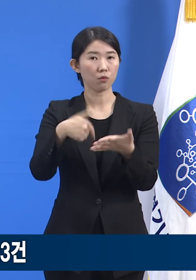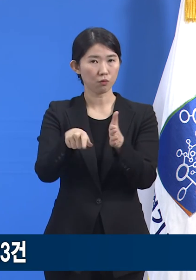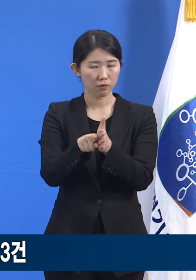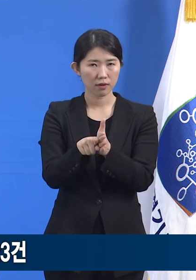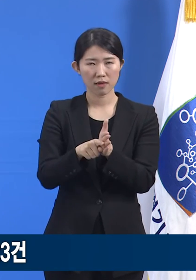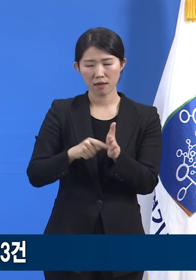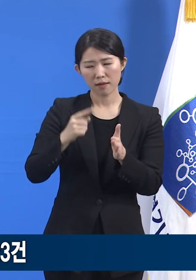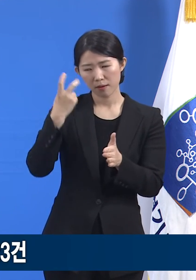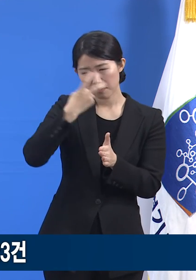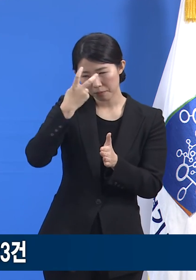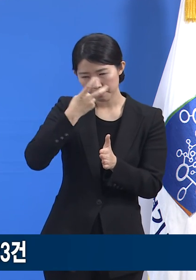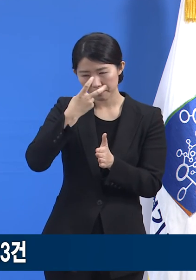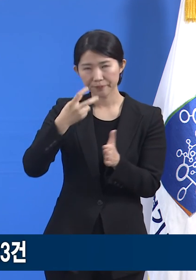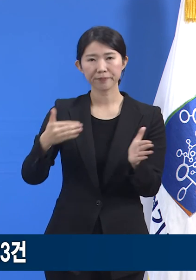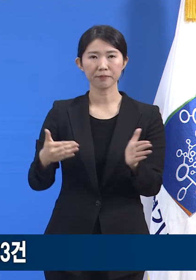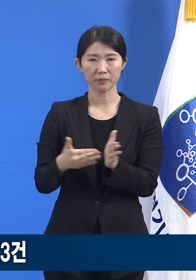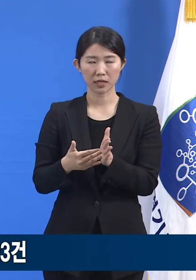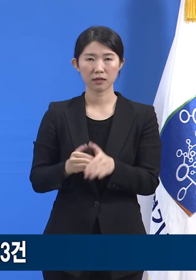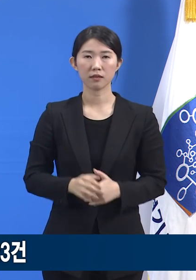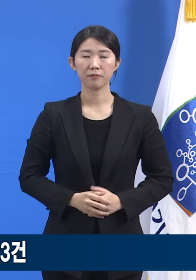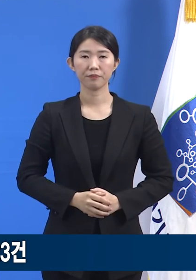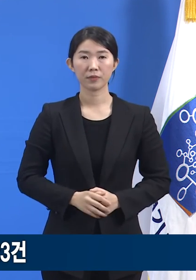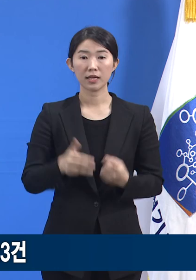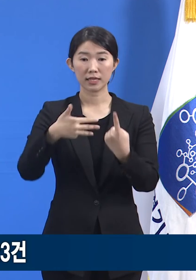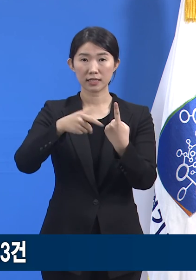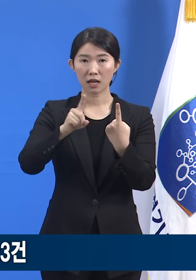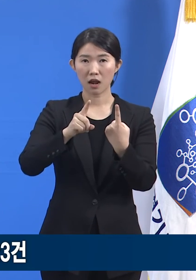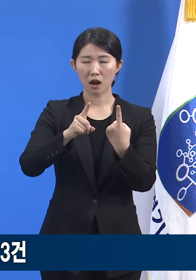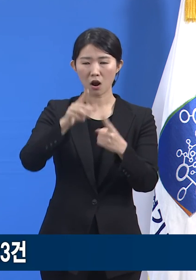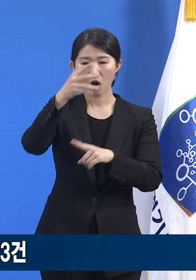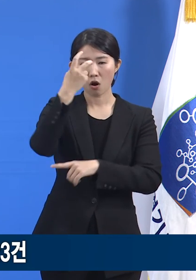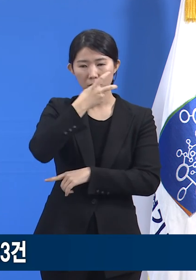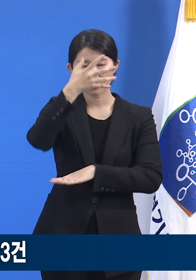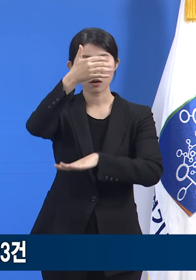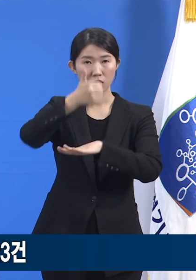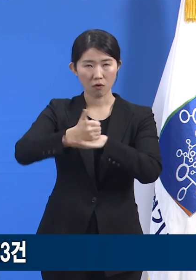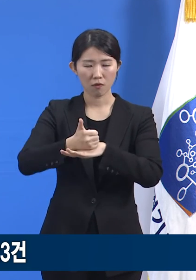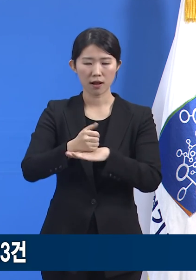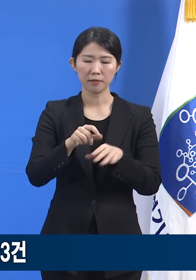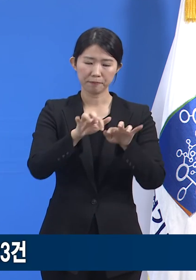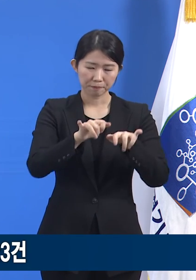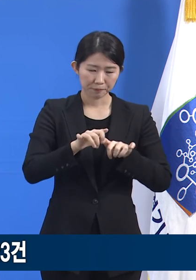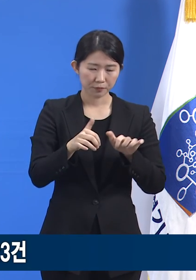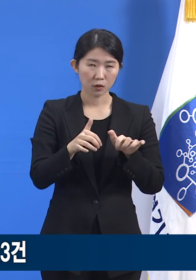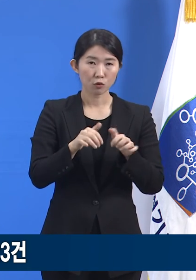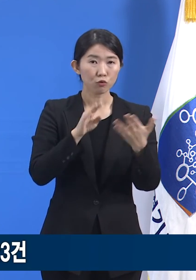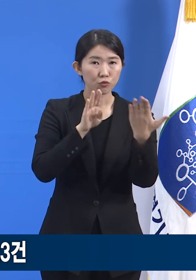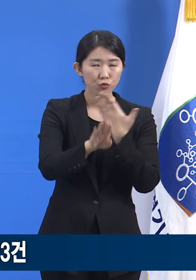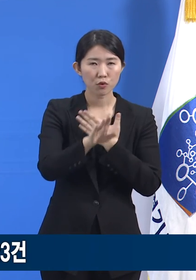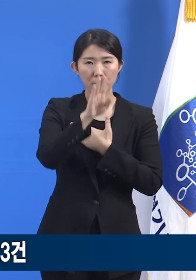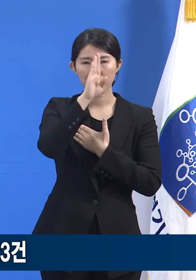검토하였습니다. 1차 평가 결과를 작성하여 질병관리청에 제출할 예정입니다.